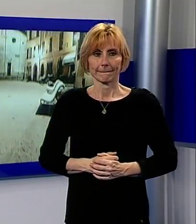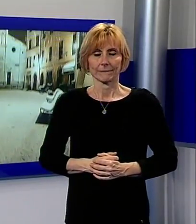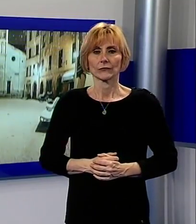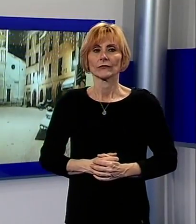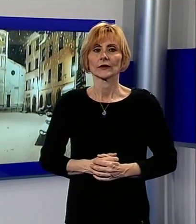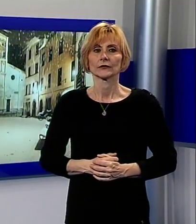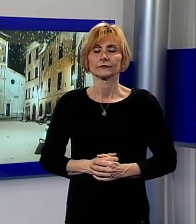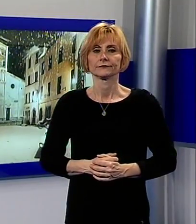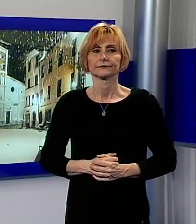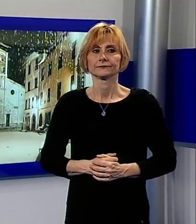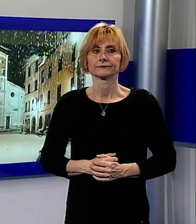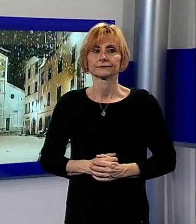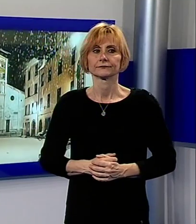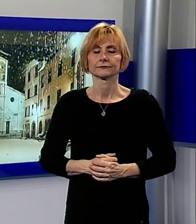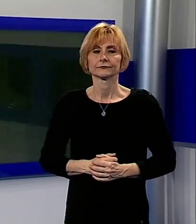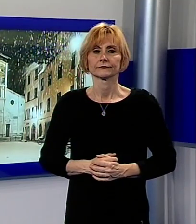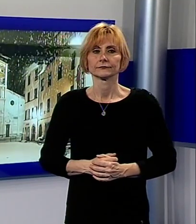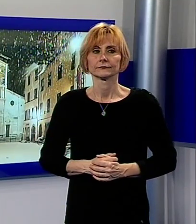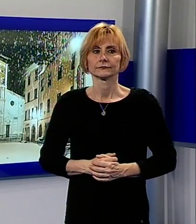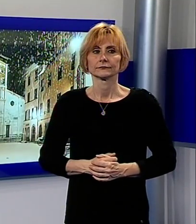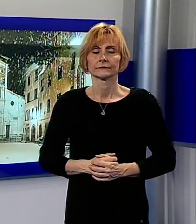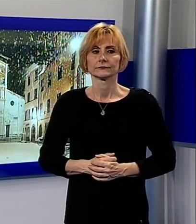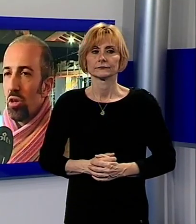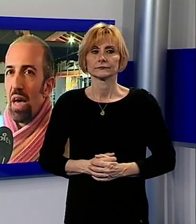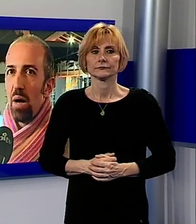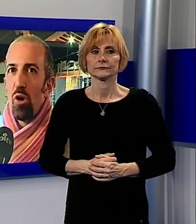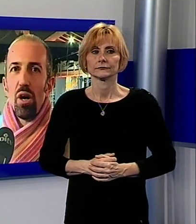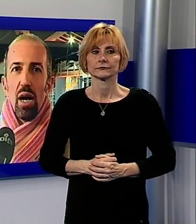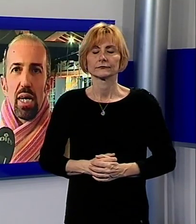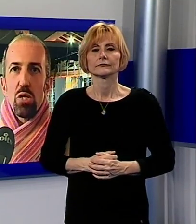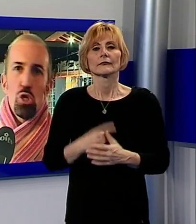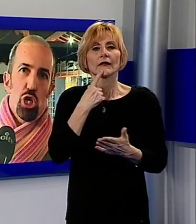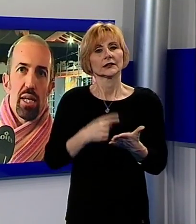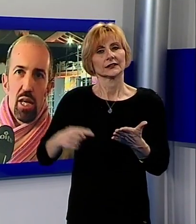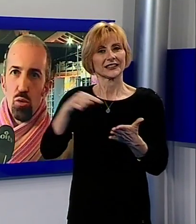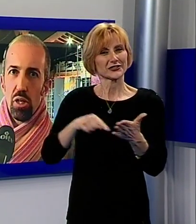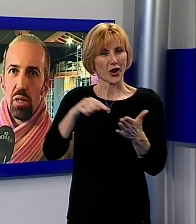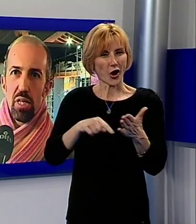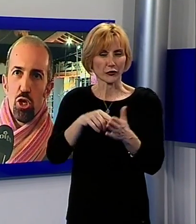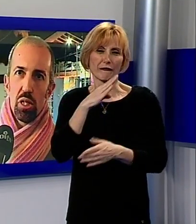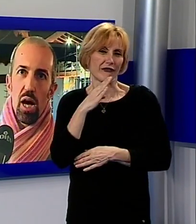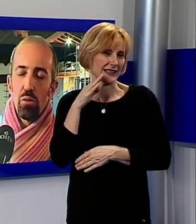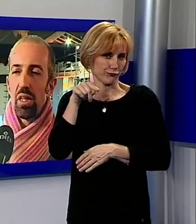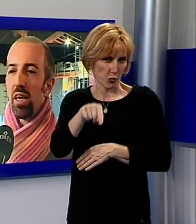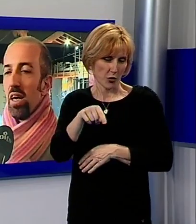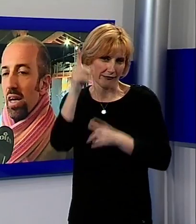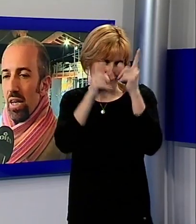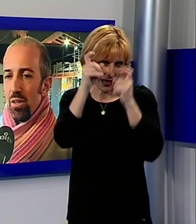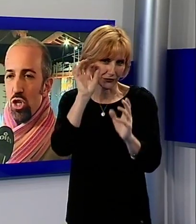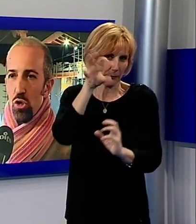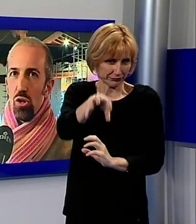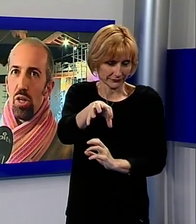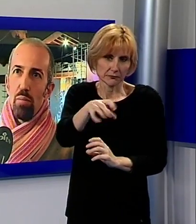Diciamo che non ritroviamo quasi nessuna delle immagini che di solito ritroviamo anche sui social network di questa città, quindi